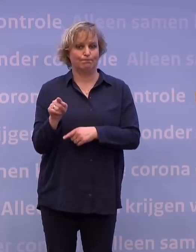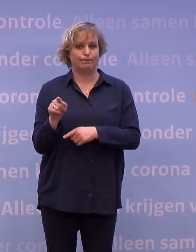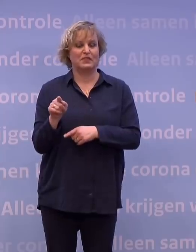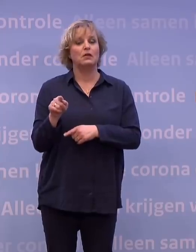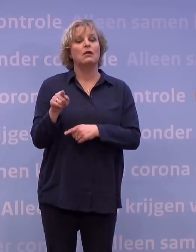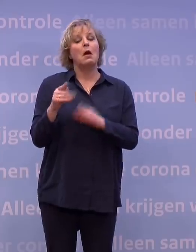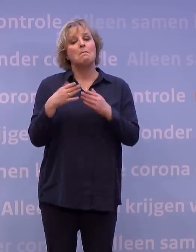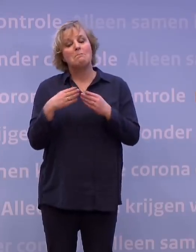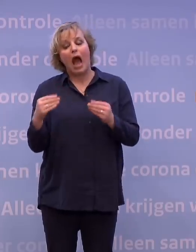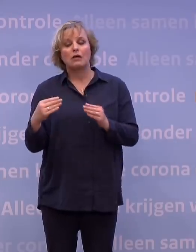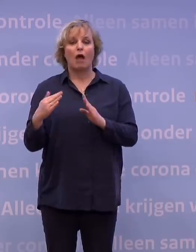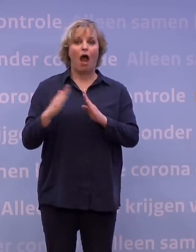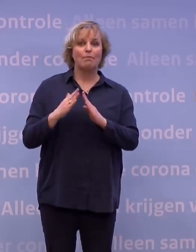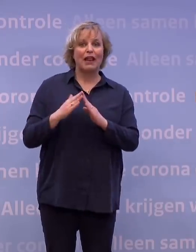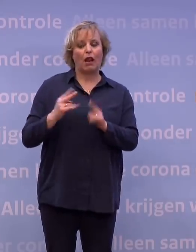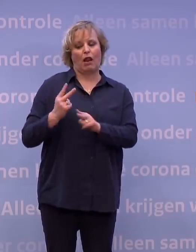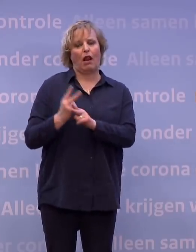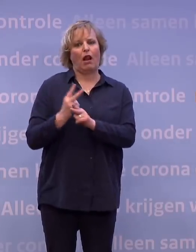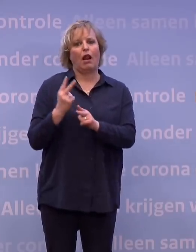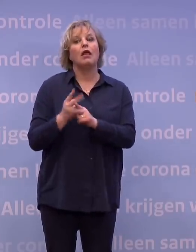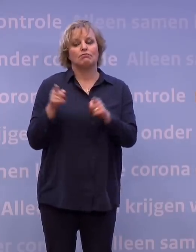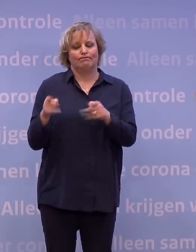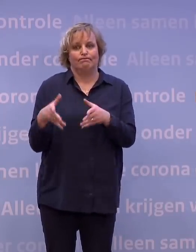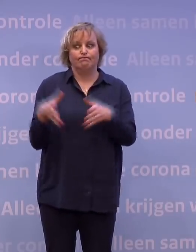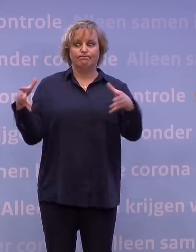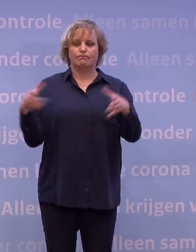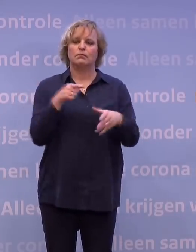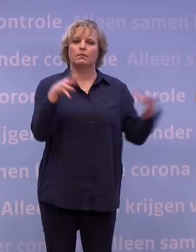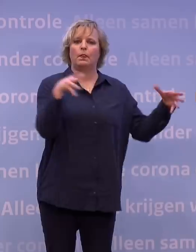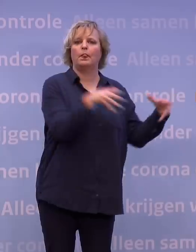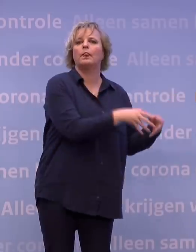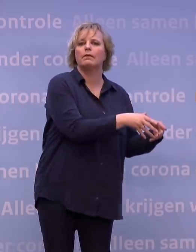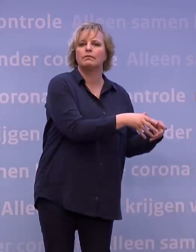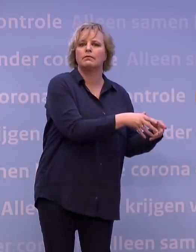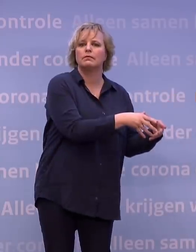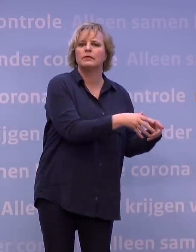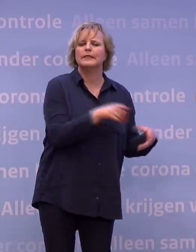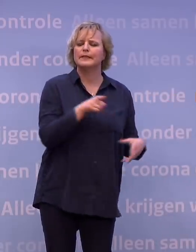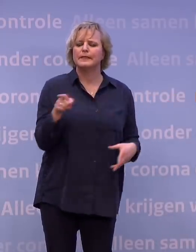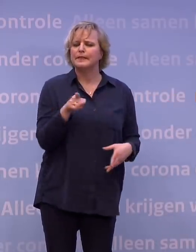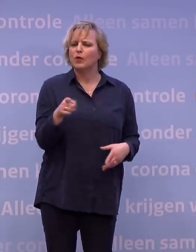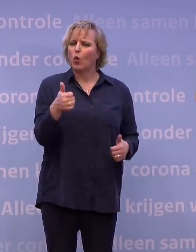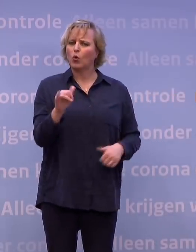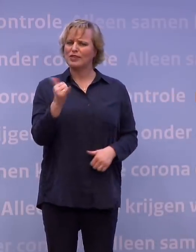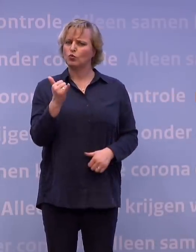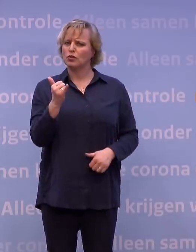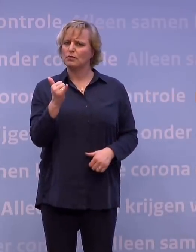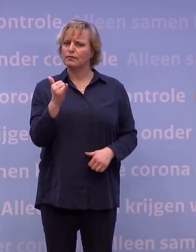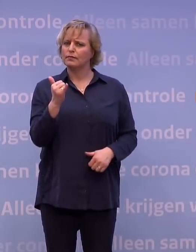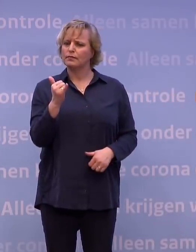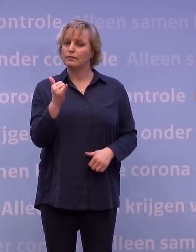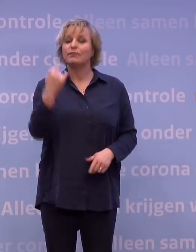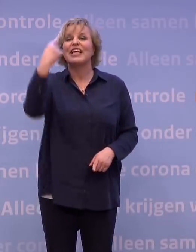of april volledig van de klassieke variant heeft overgenomen. En dat is slecht nieuws. Want ook al weten we